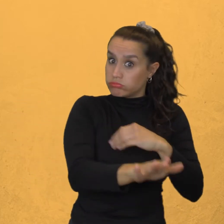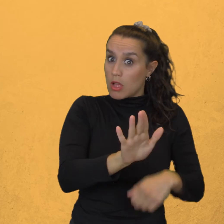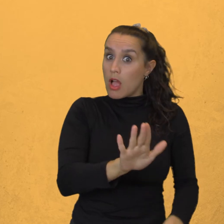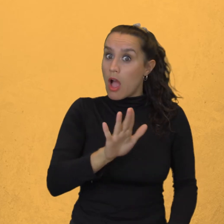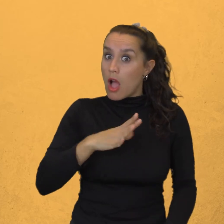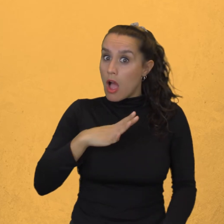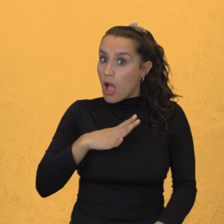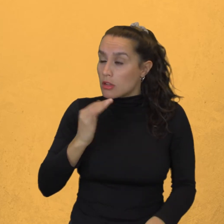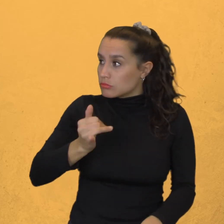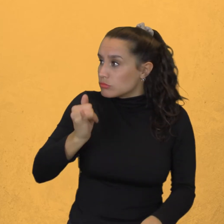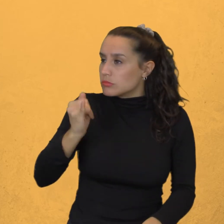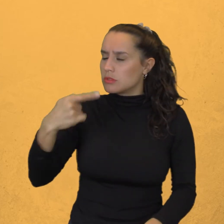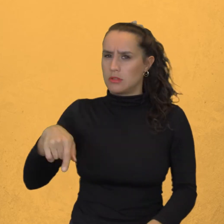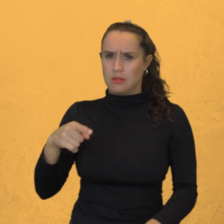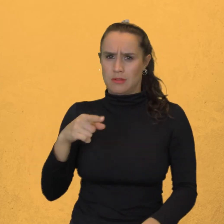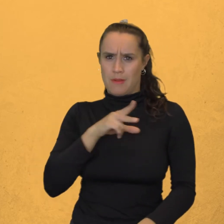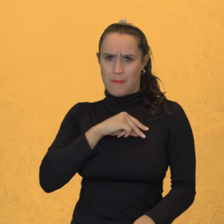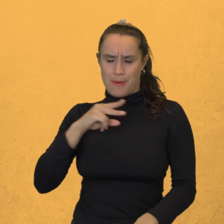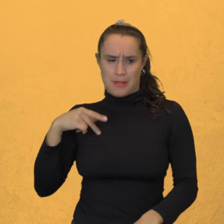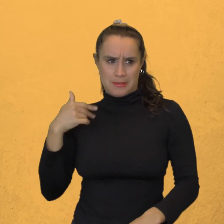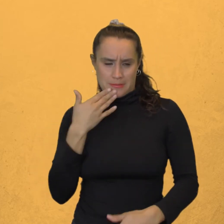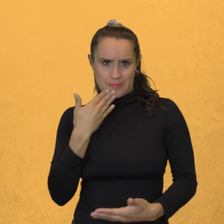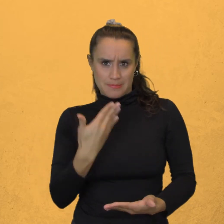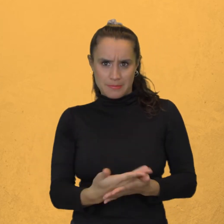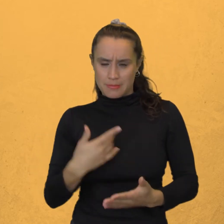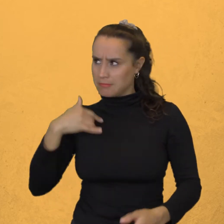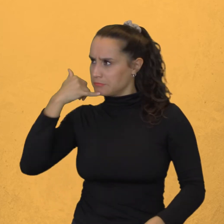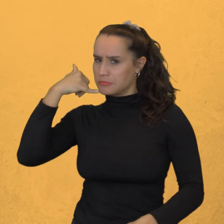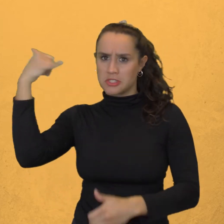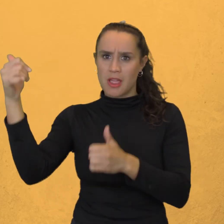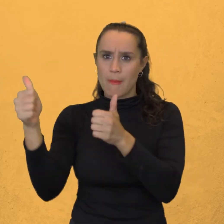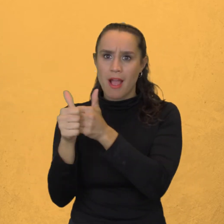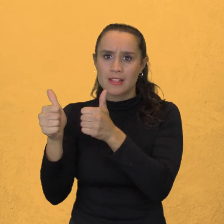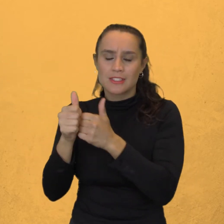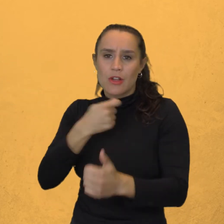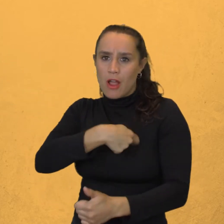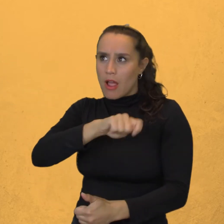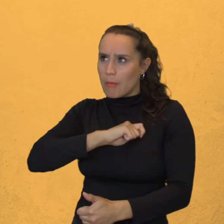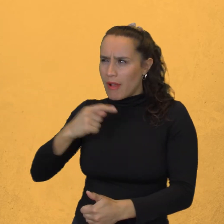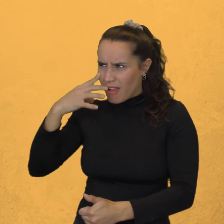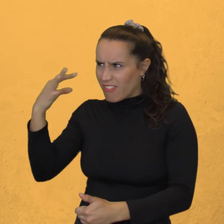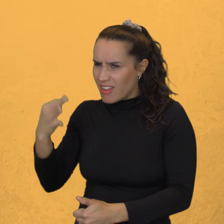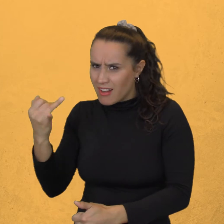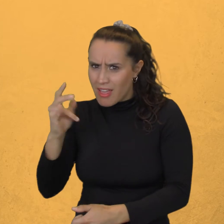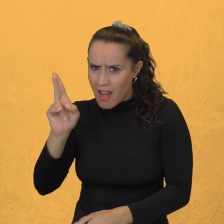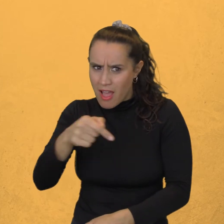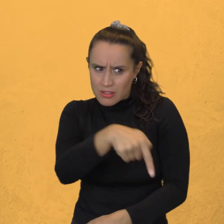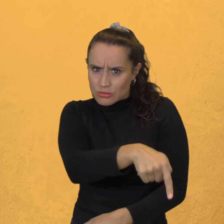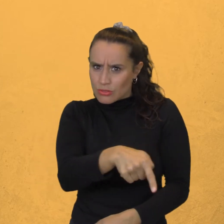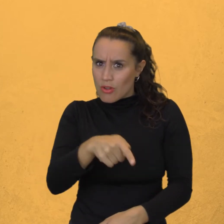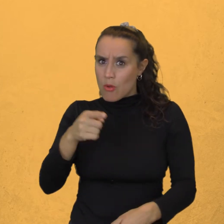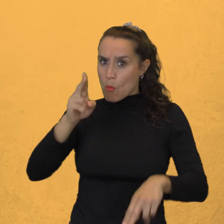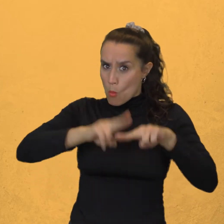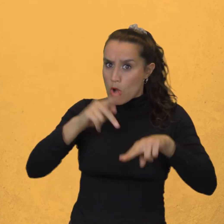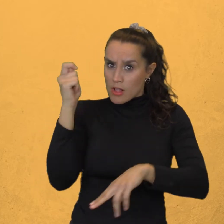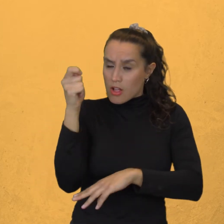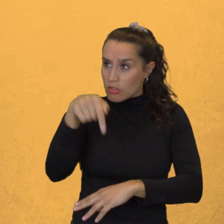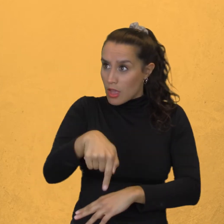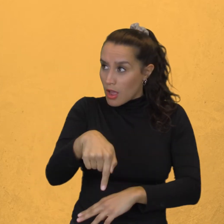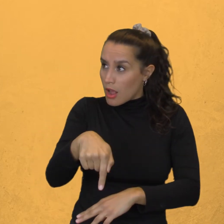De inmediato llamó a su asesor en España para que averiguara la veracidad de la leyenda Y lo que le contestaron lo